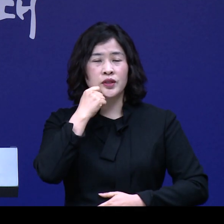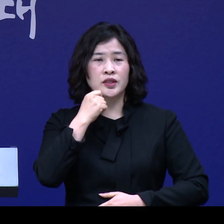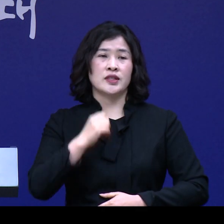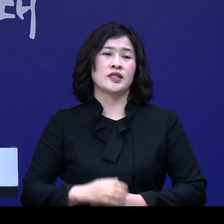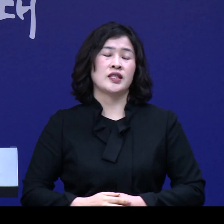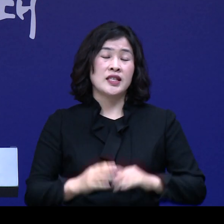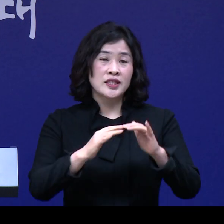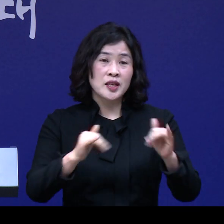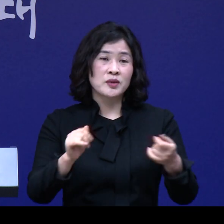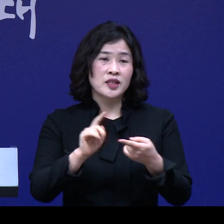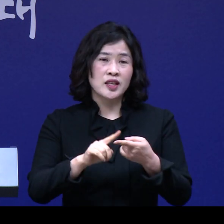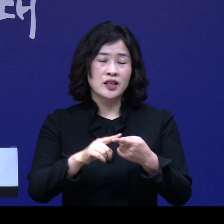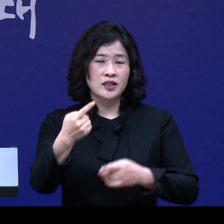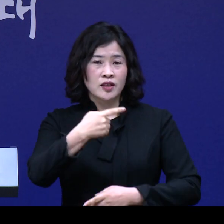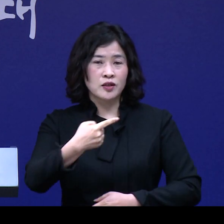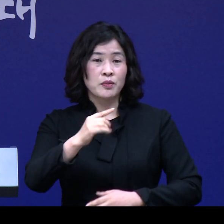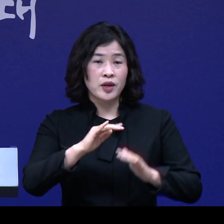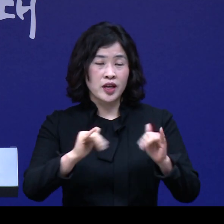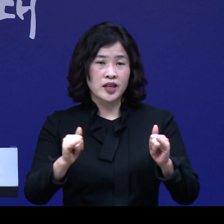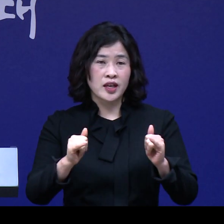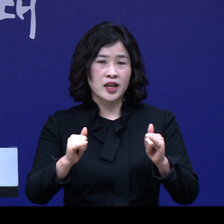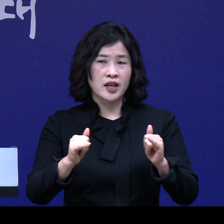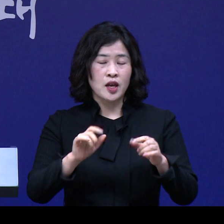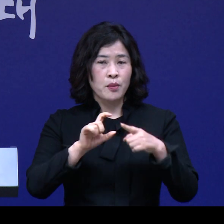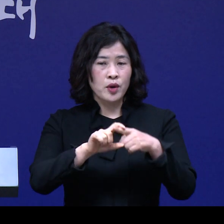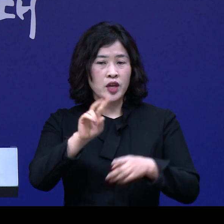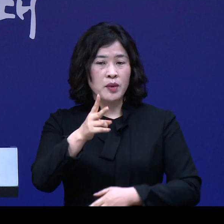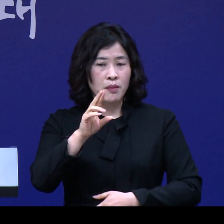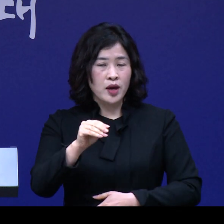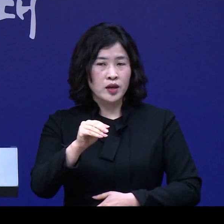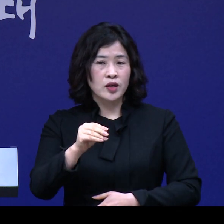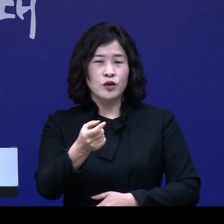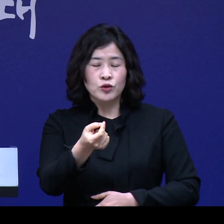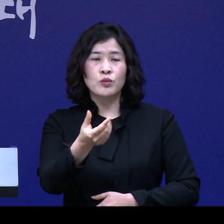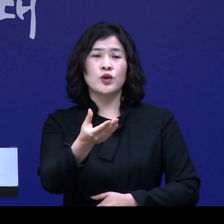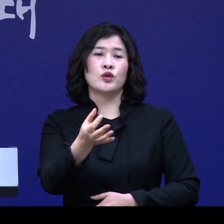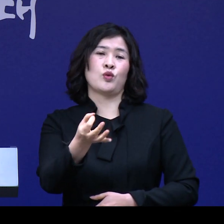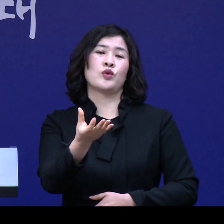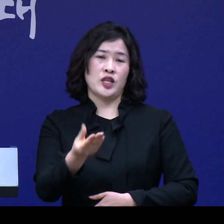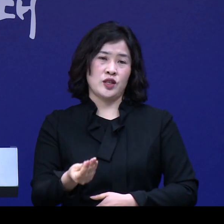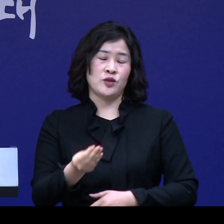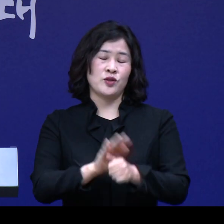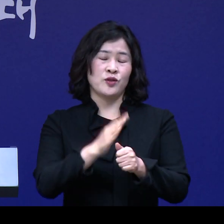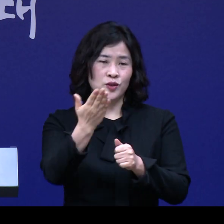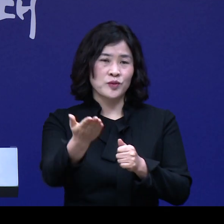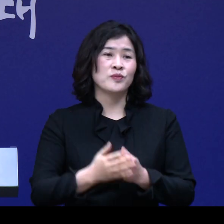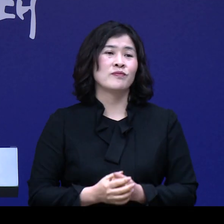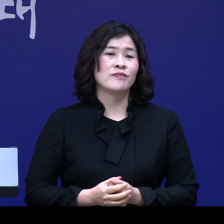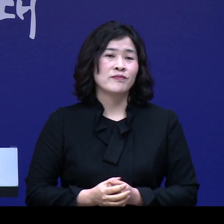금융시약계층 1천여 명에게 평균 200만 원의 소액대출을 지원하겠습니다.